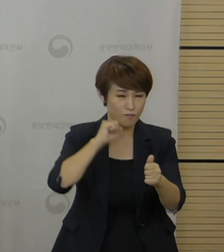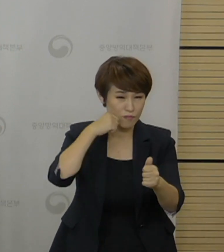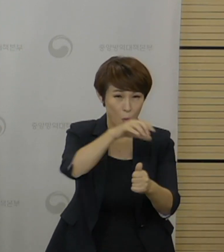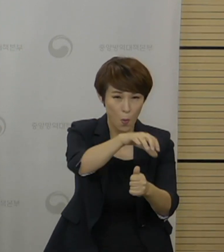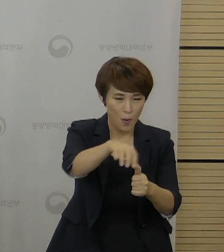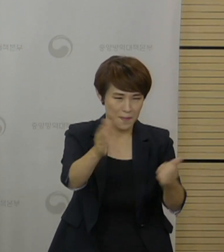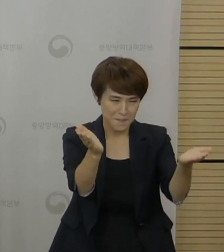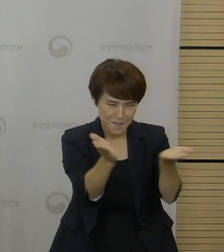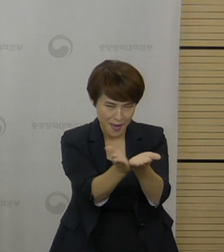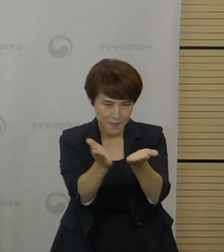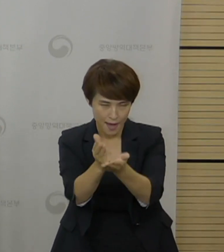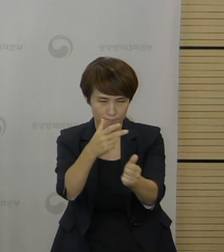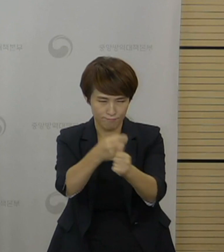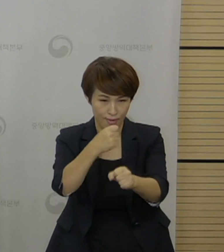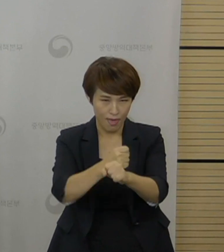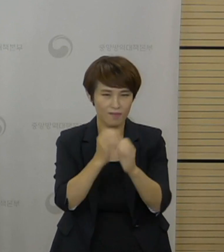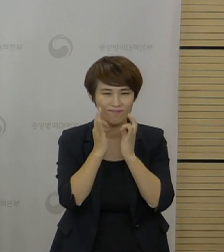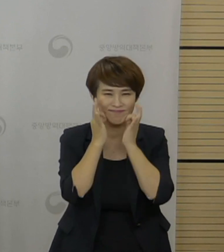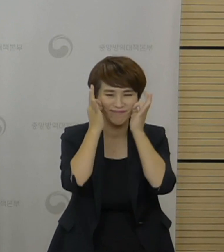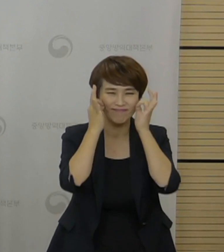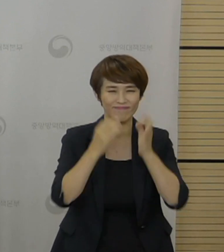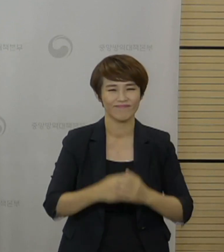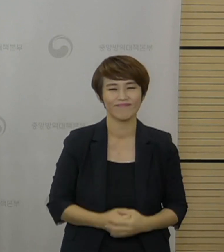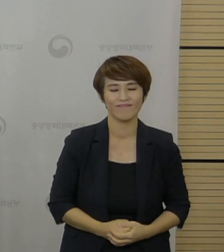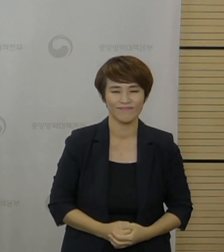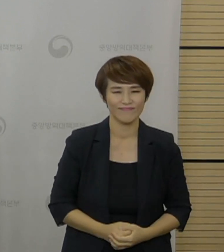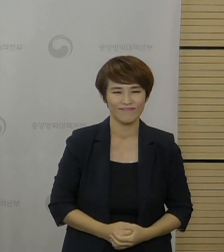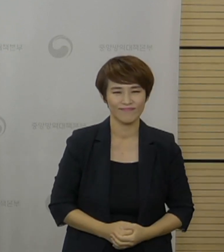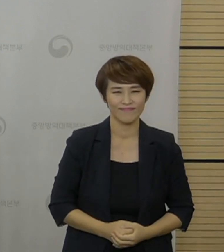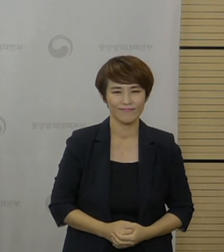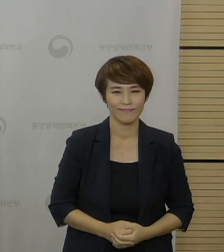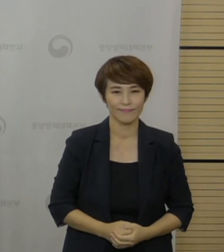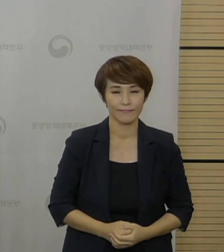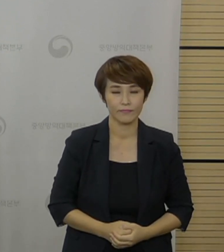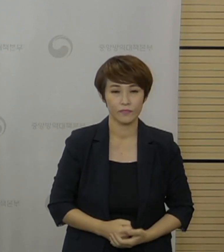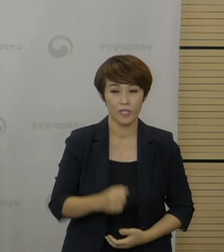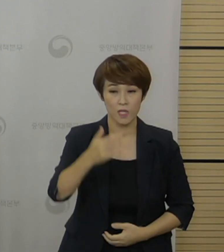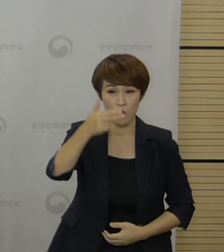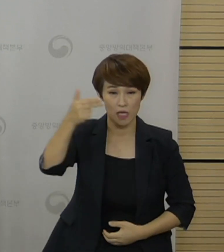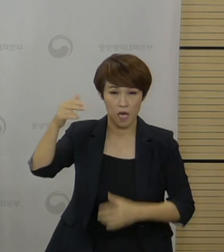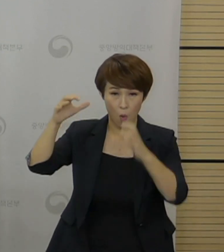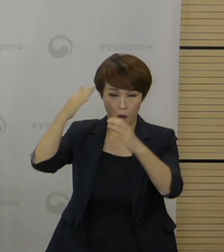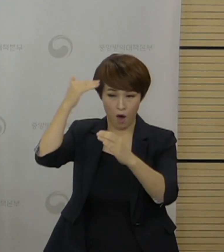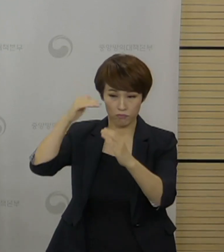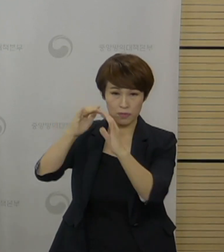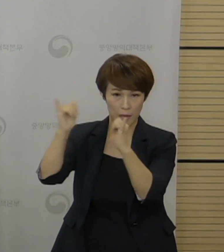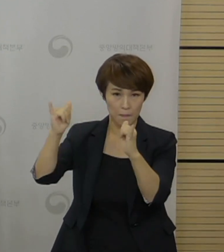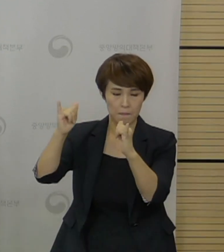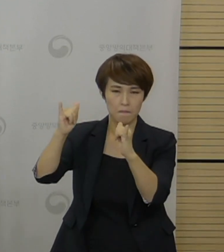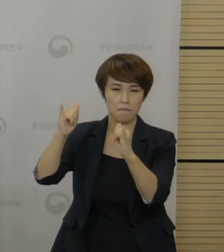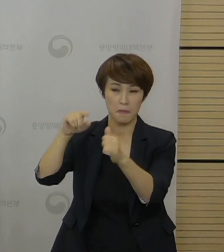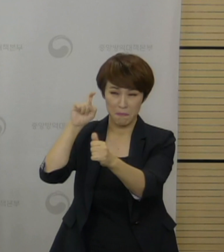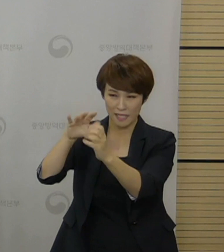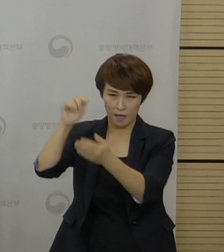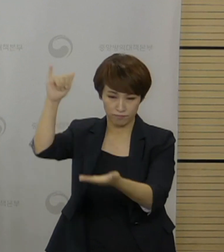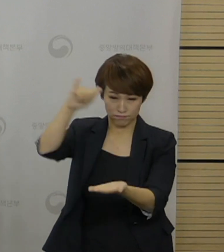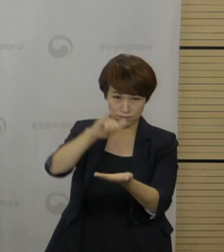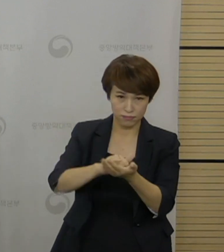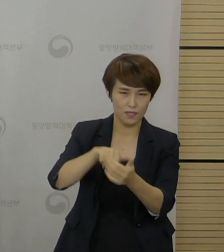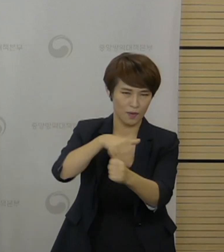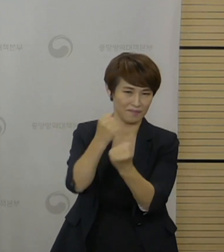맞춤형 대책을 강화해 나가도록 하겠습니다. 다음은 인도네시아 확진 교민 입국에 대해서 말씀드리겠습니다.